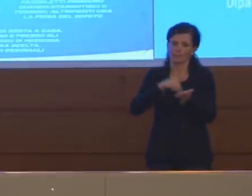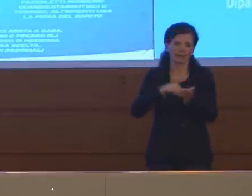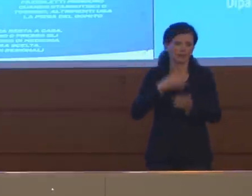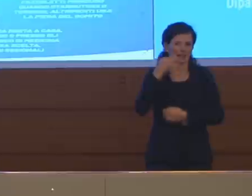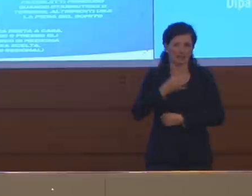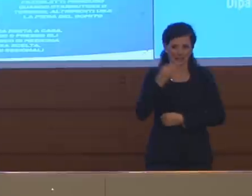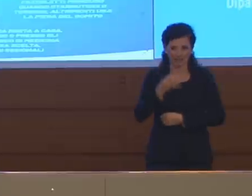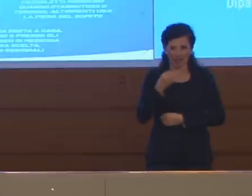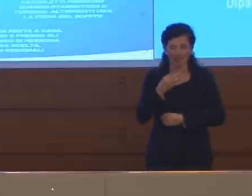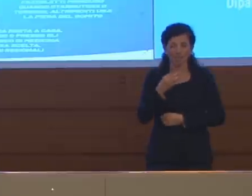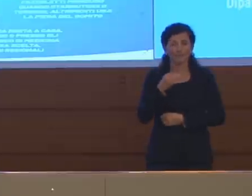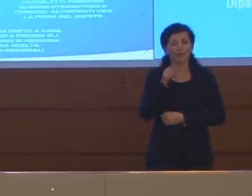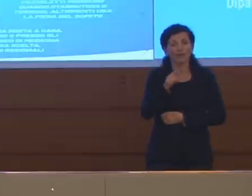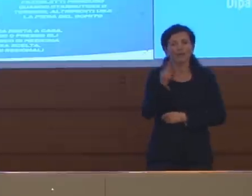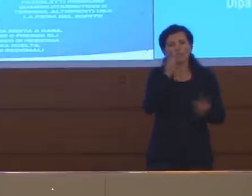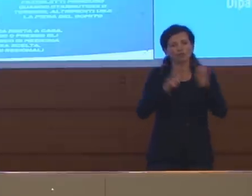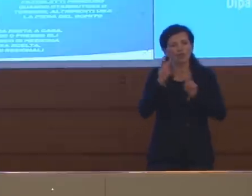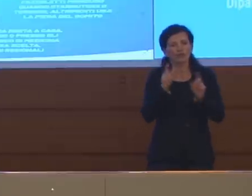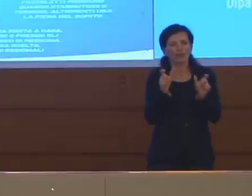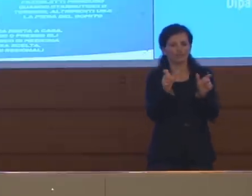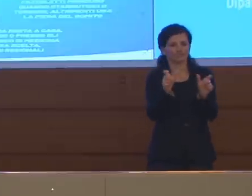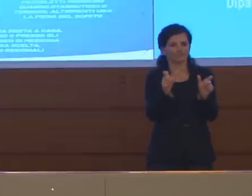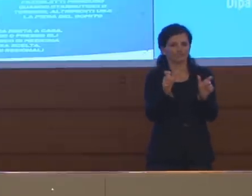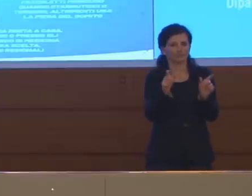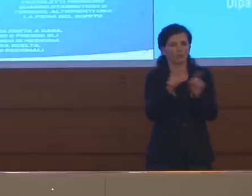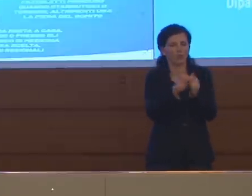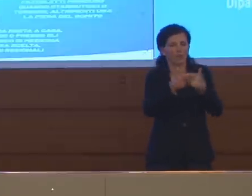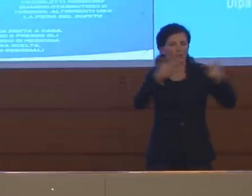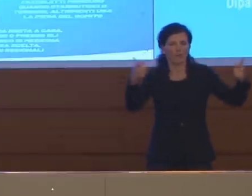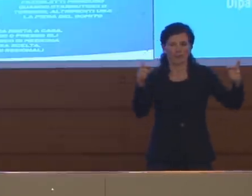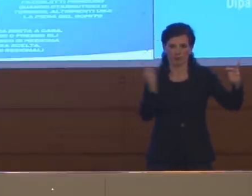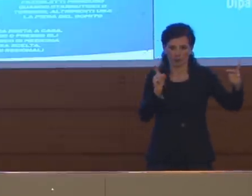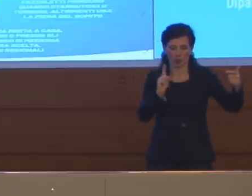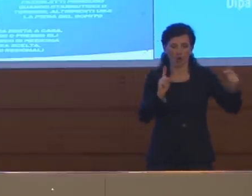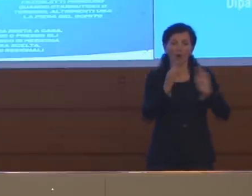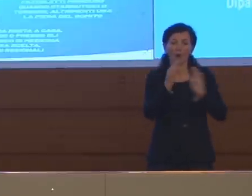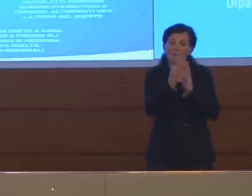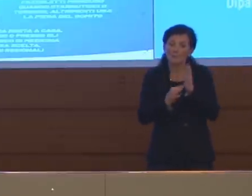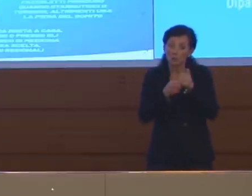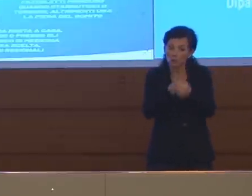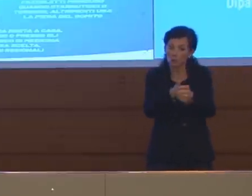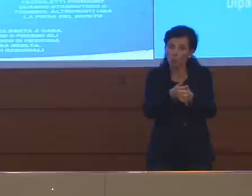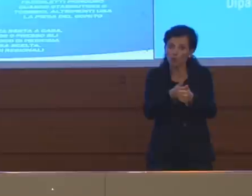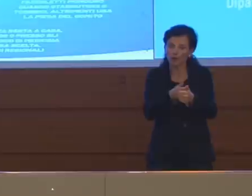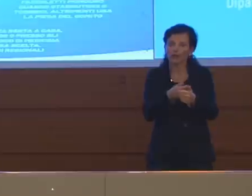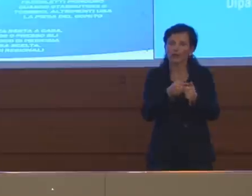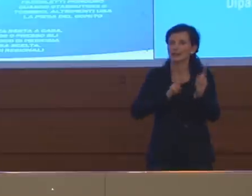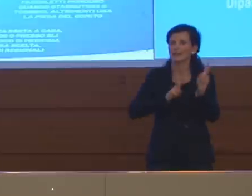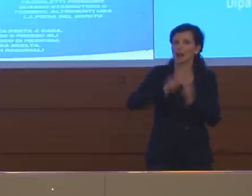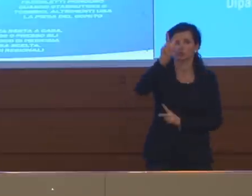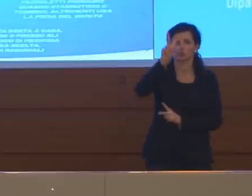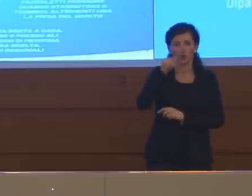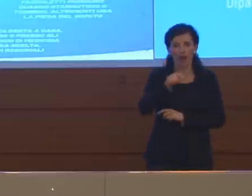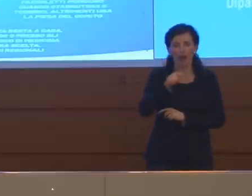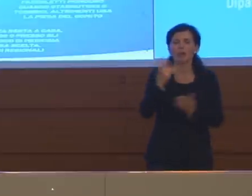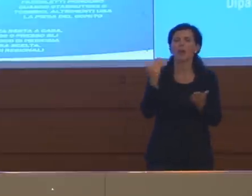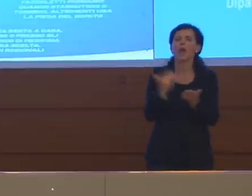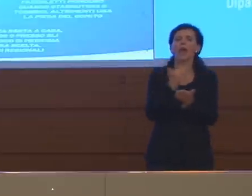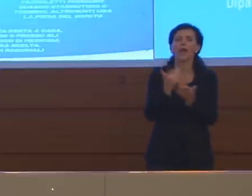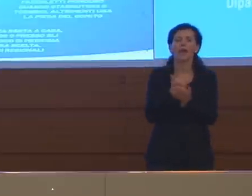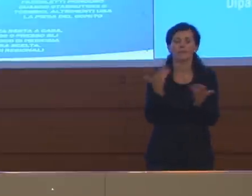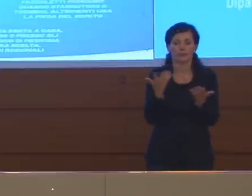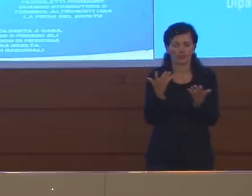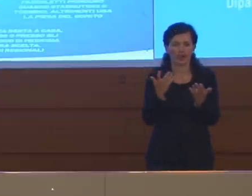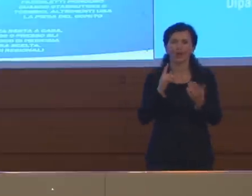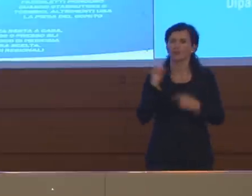ovviamente di mantenere questo livello di circolazione, ma proprio l'aver fatto delle misure nazionali ha consentito di evitare mobilità